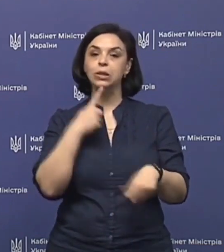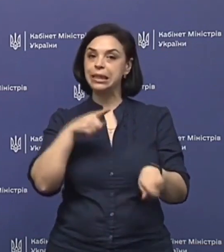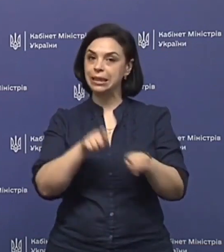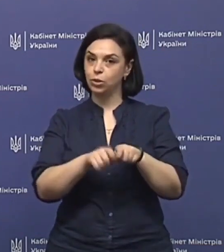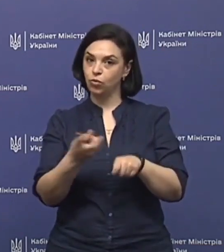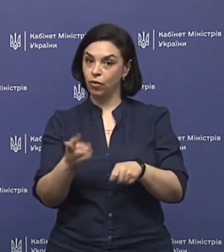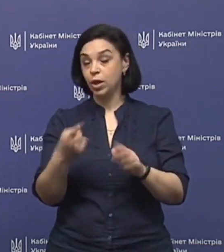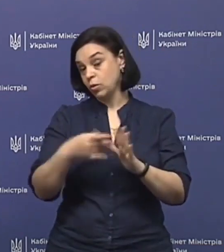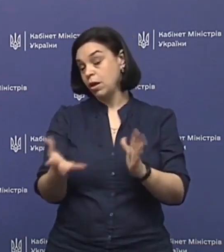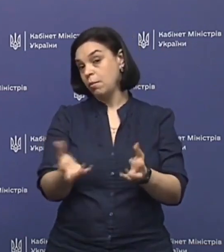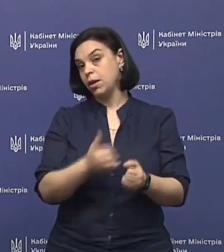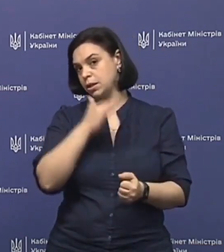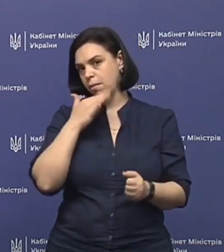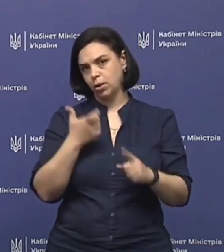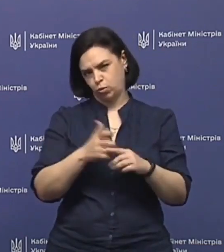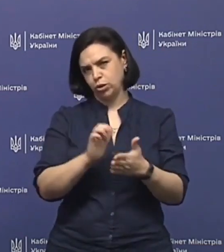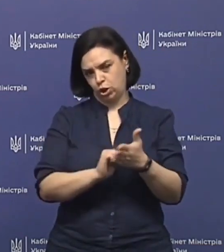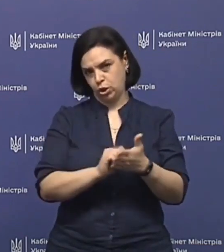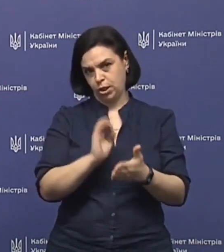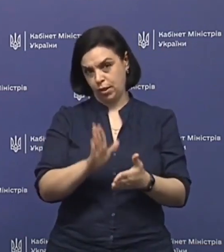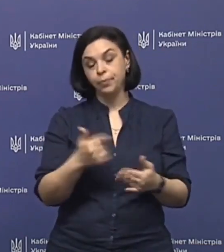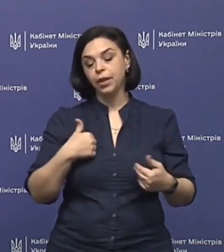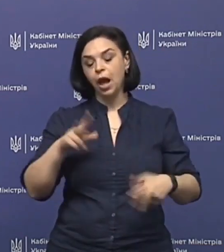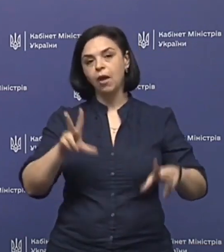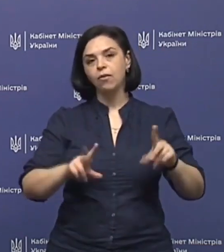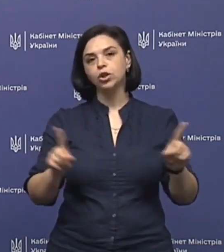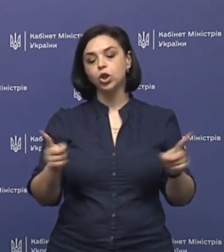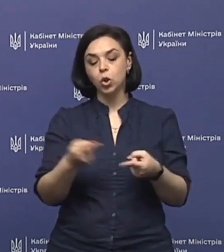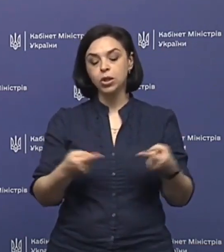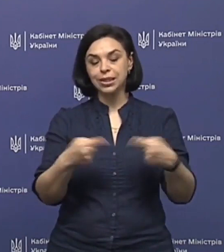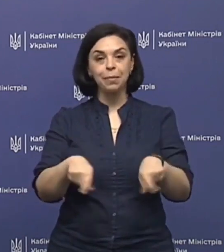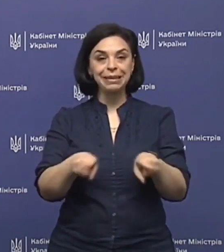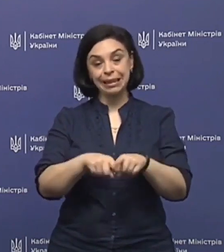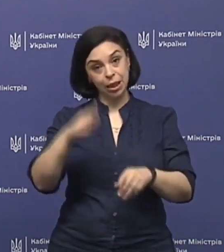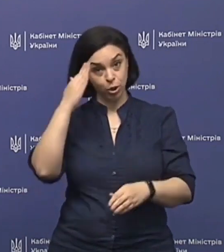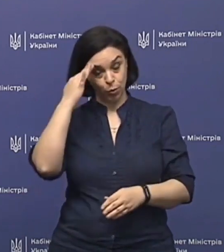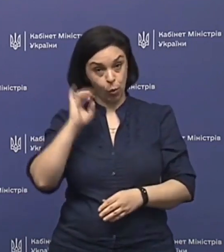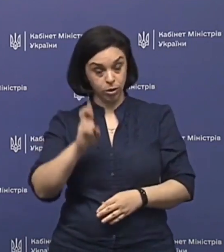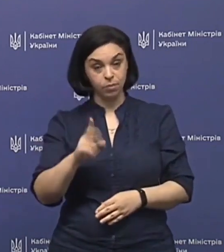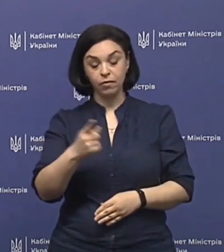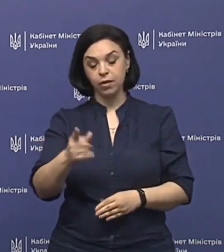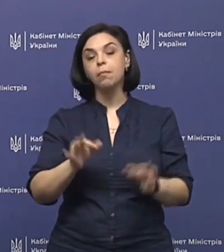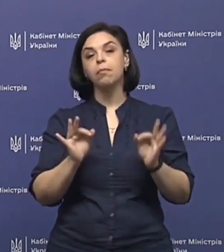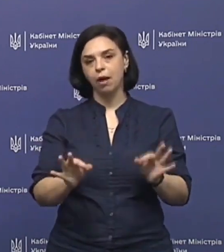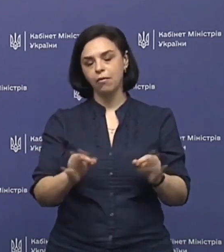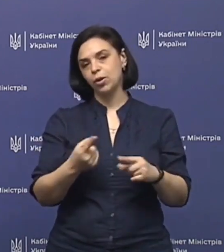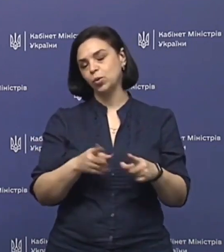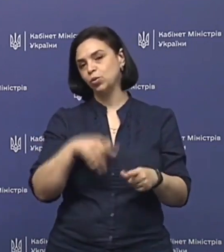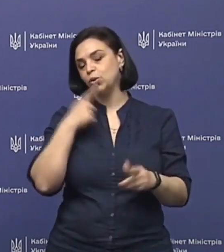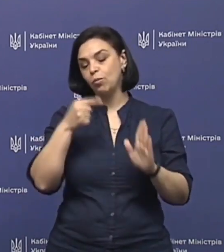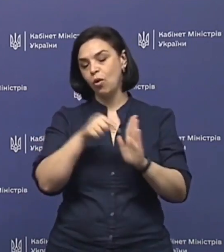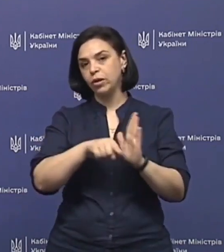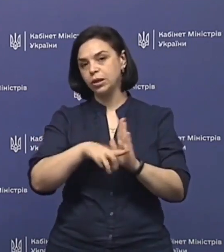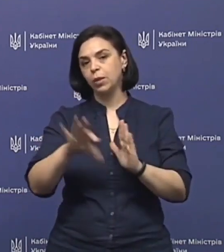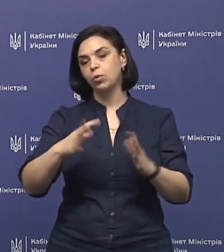тестувань. Тобто береться багато дуже чинників. І я вважаю, що саме такий спосіб він правильний. Тому що мова